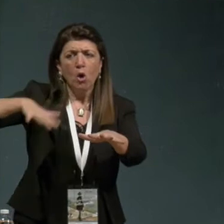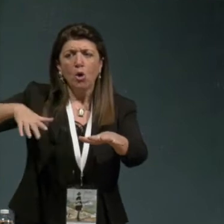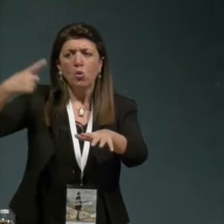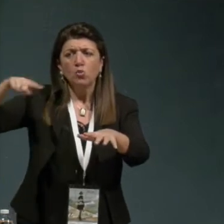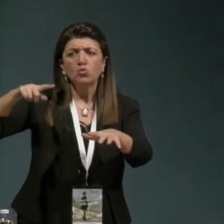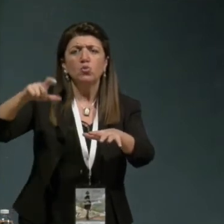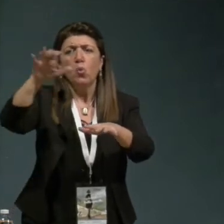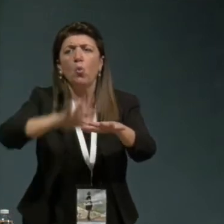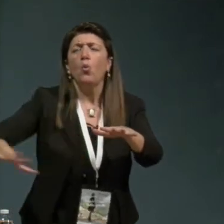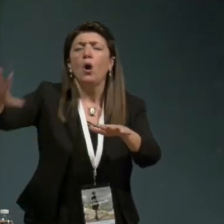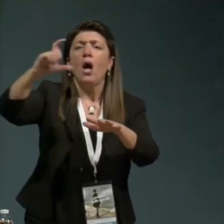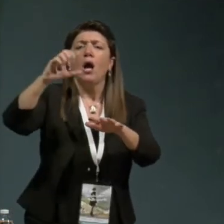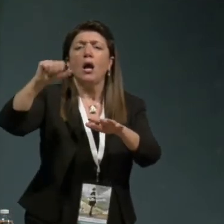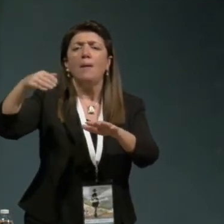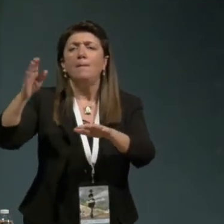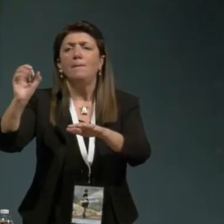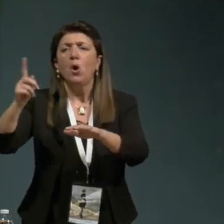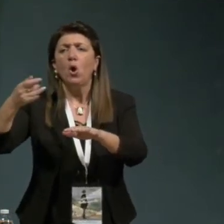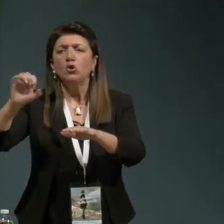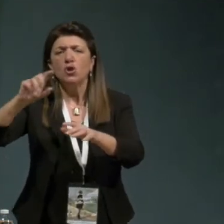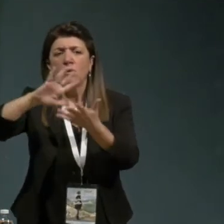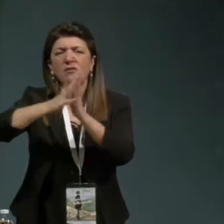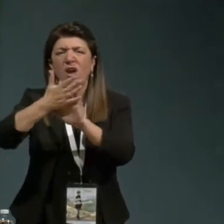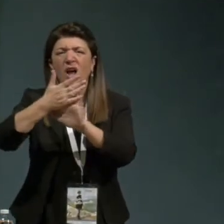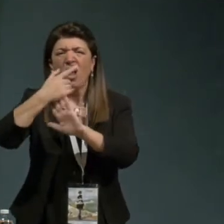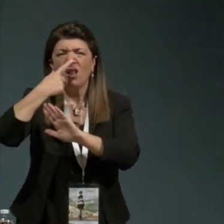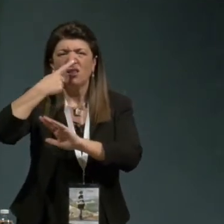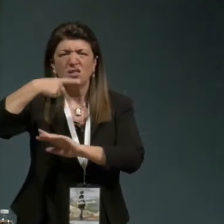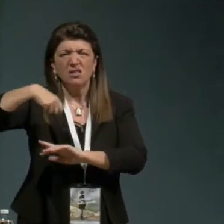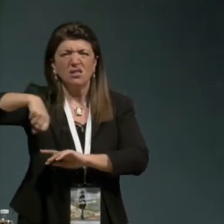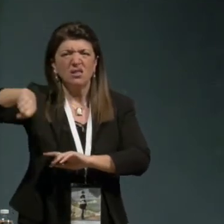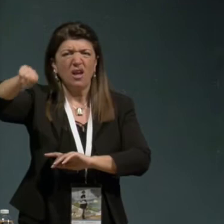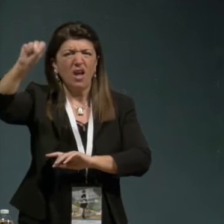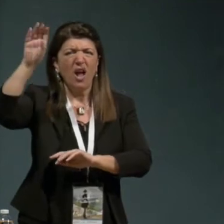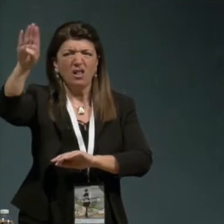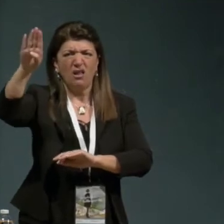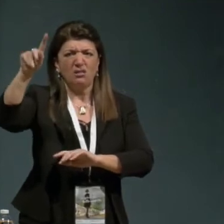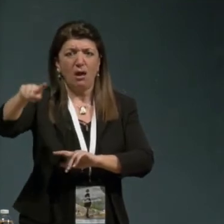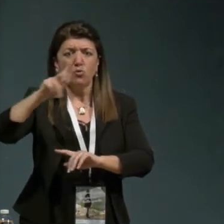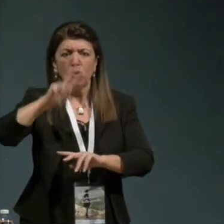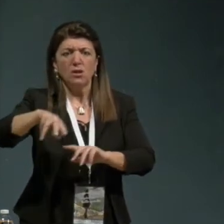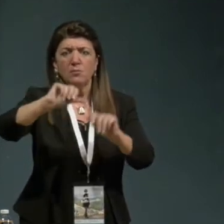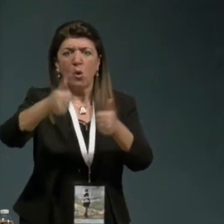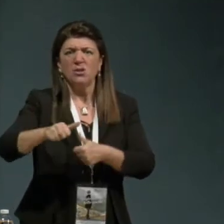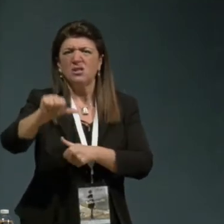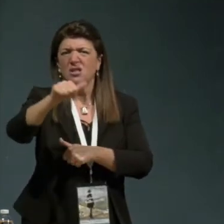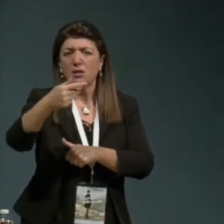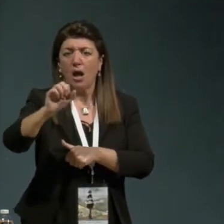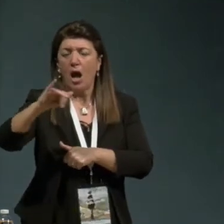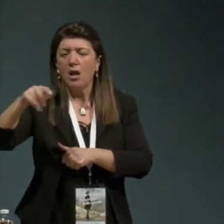e si è trasformato in una dittatura del tipo staliniano e anche Cuba che era